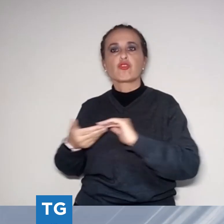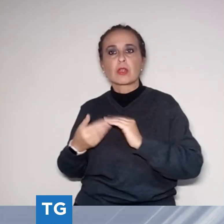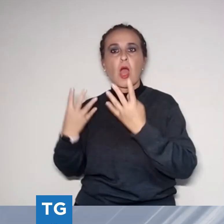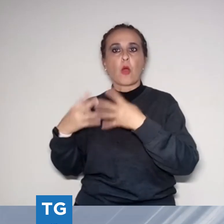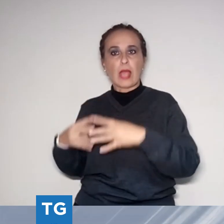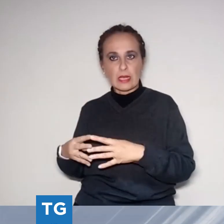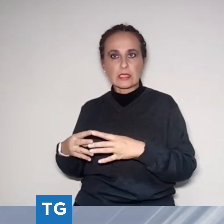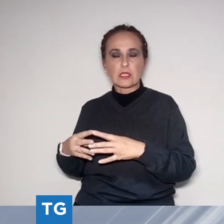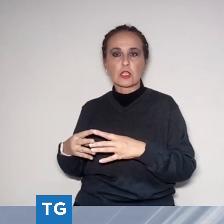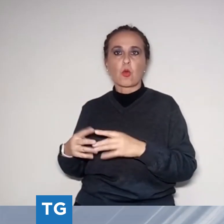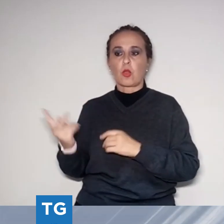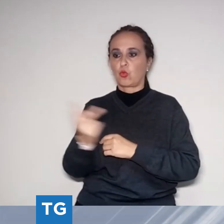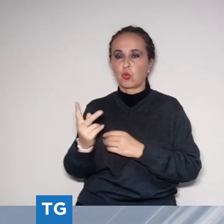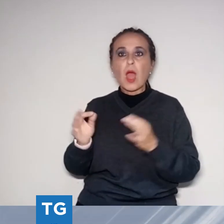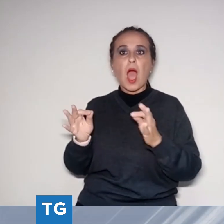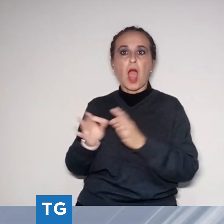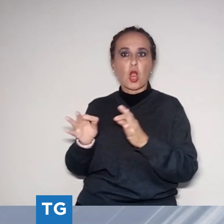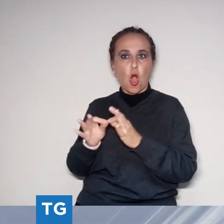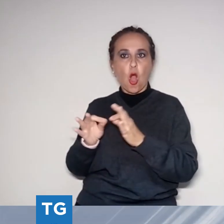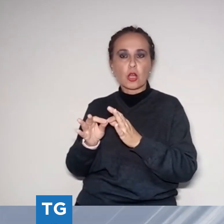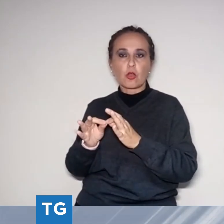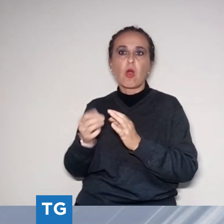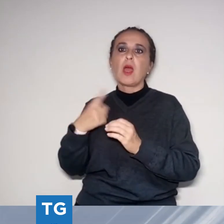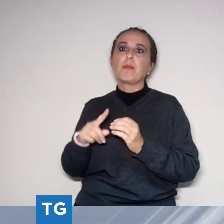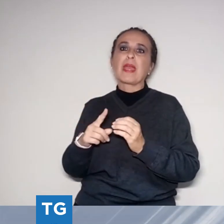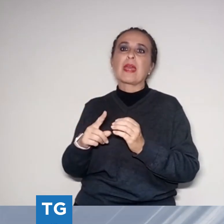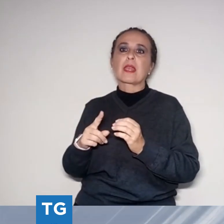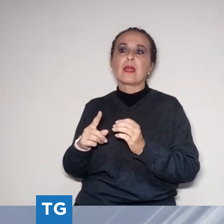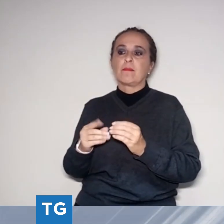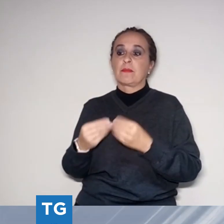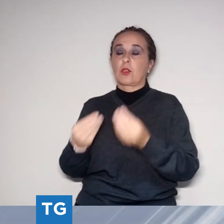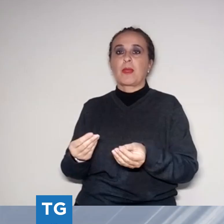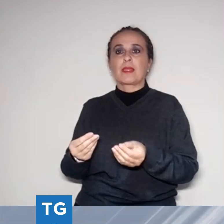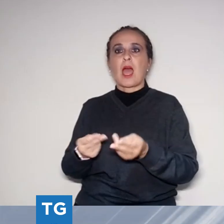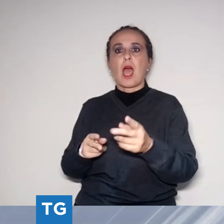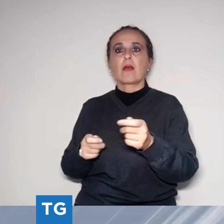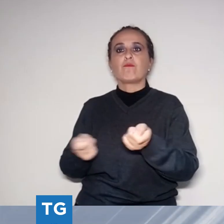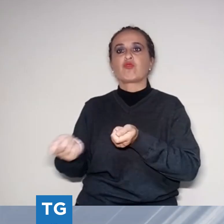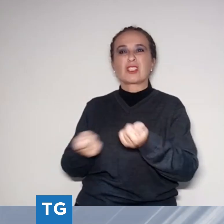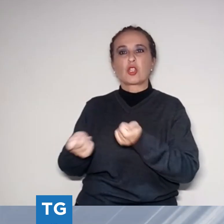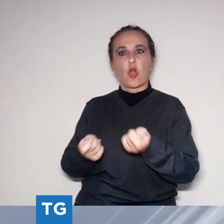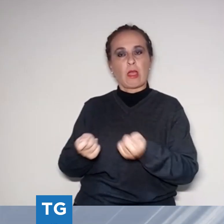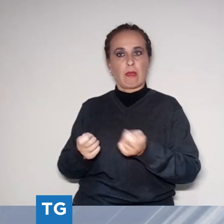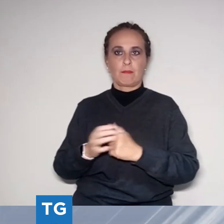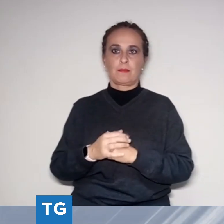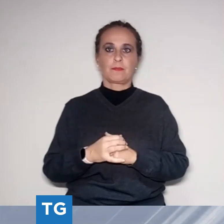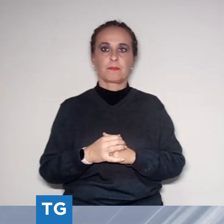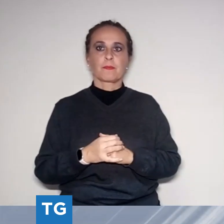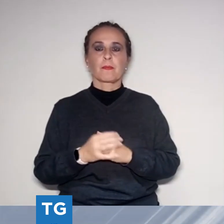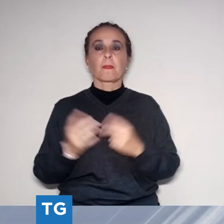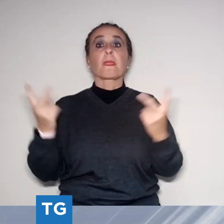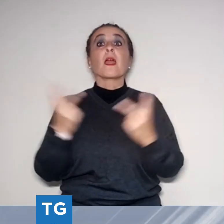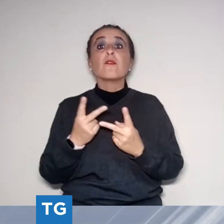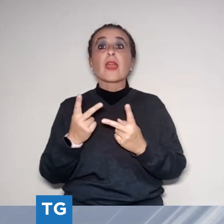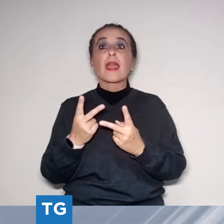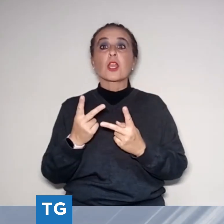maniera negativa sul futuro della manifestazione, non faremo il nostro lavoro. Vietina sottolinea come il caro prezzi abbia un impatto negativo in primis sugli